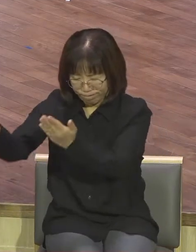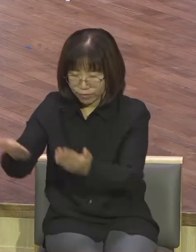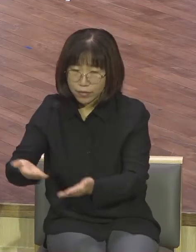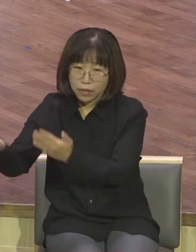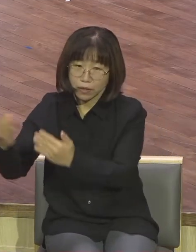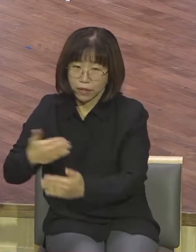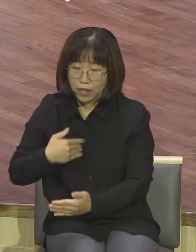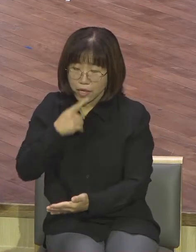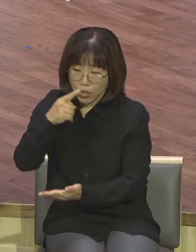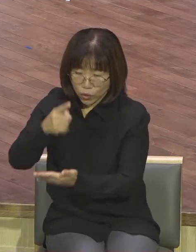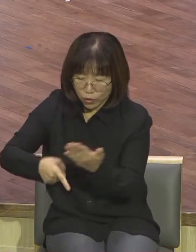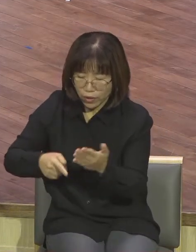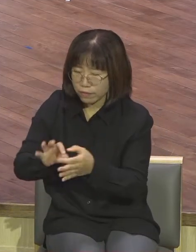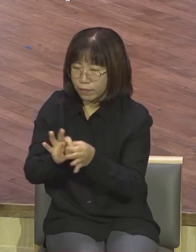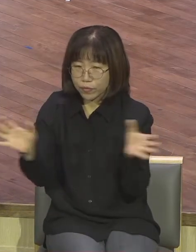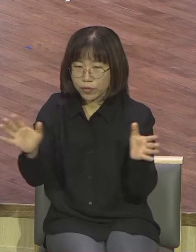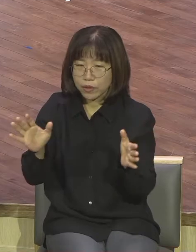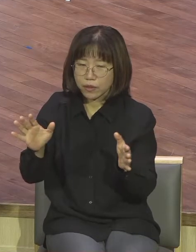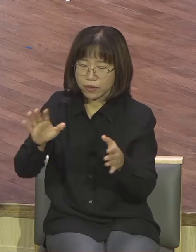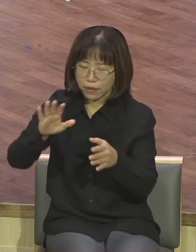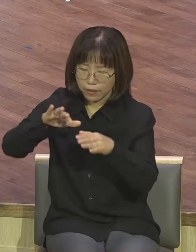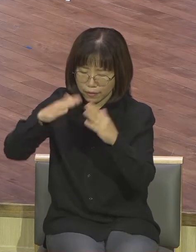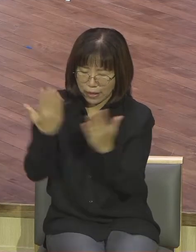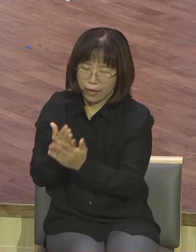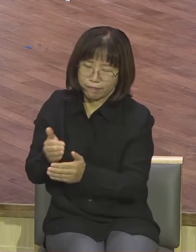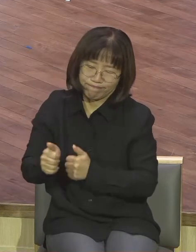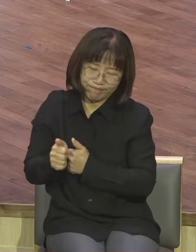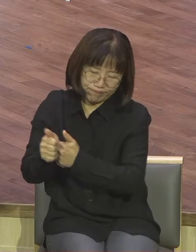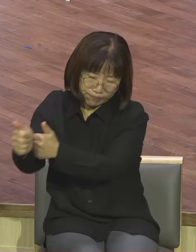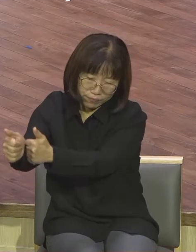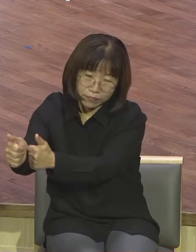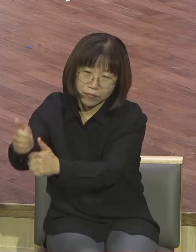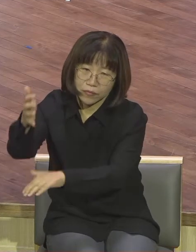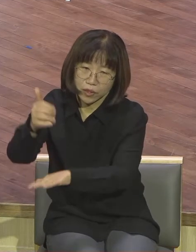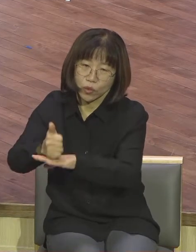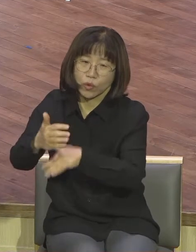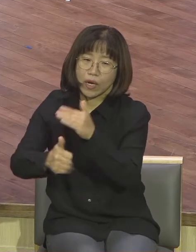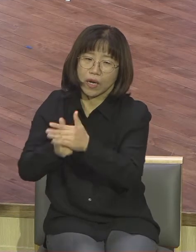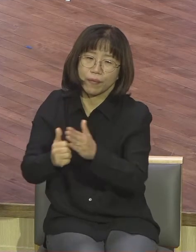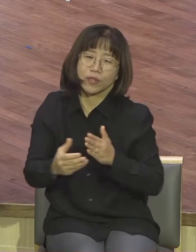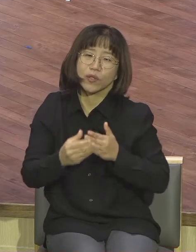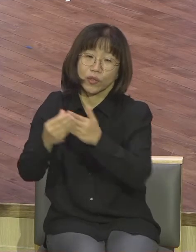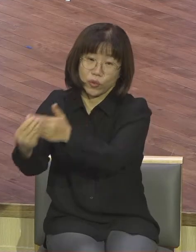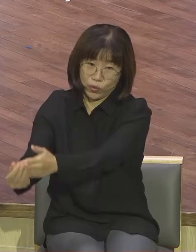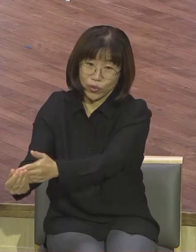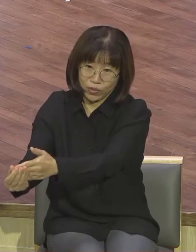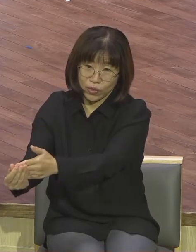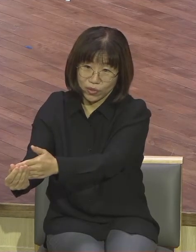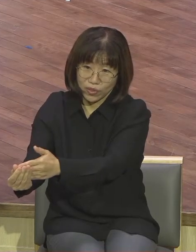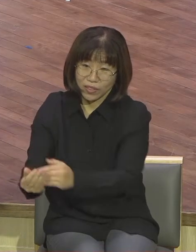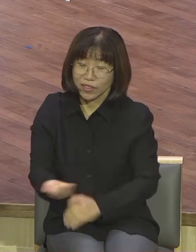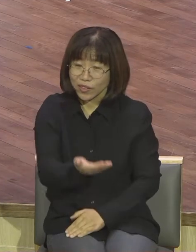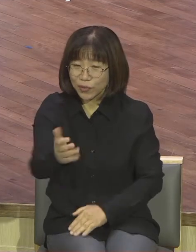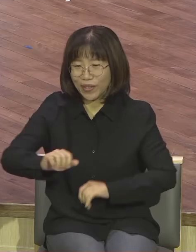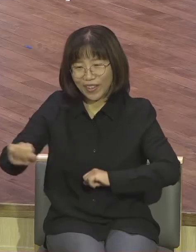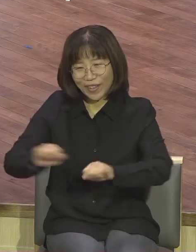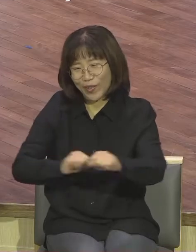결정해야 된다니까 그렇게 하면 하나님이 인도해 주신다 말은 쉽지 않지요 하나님의